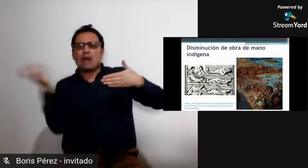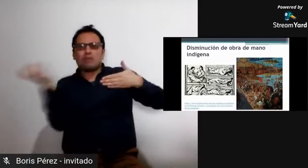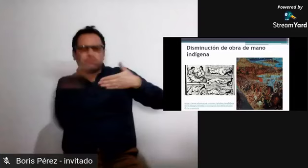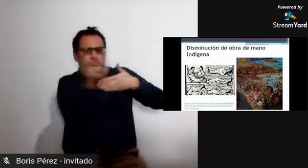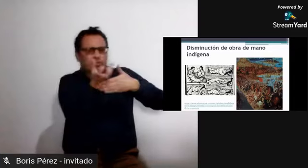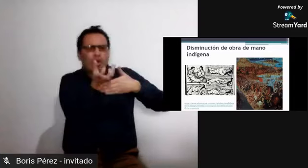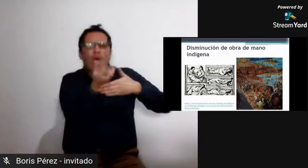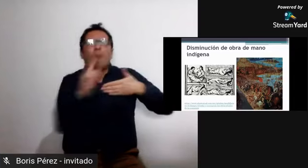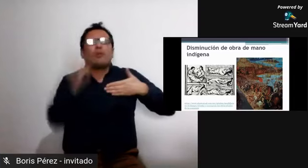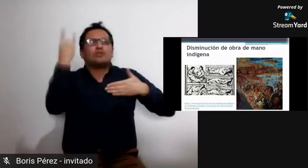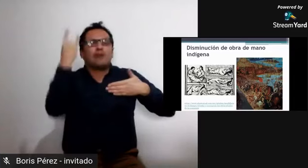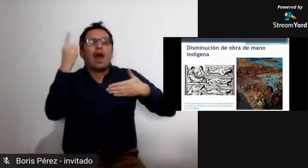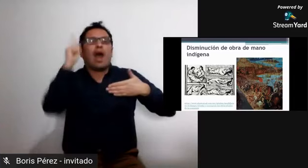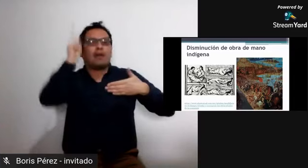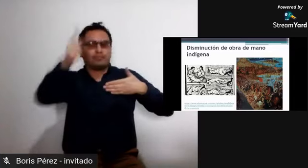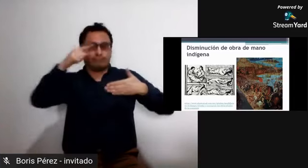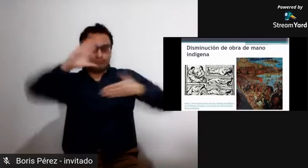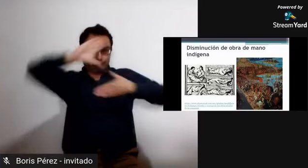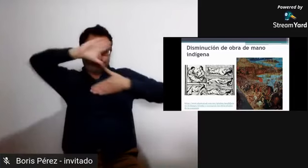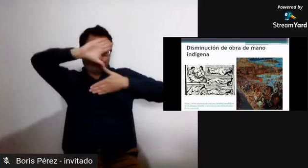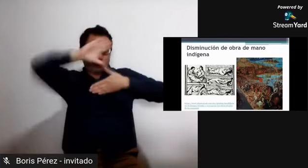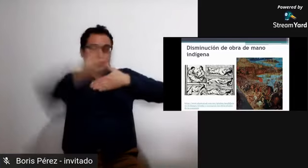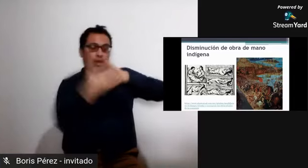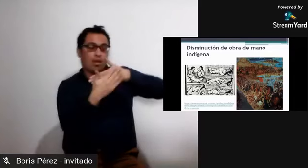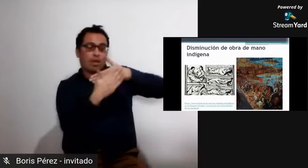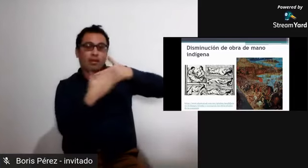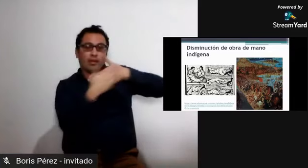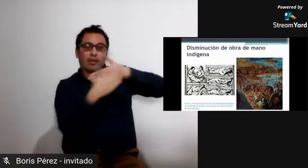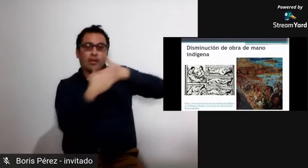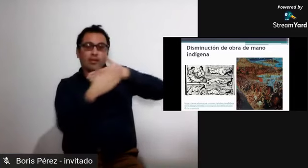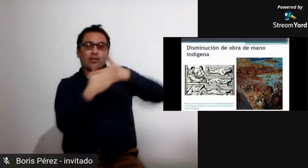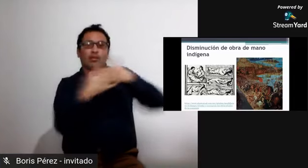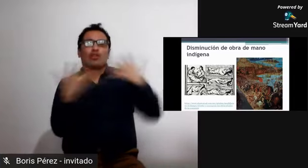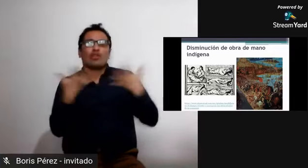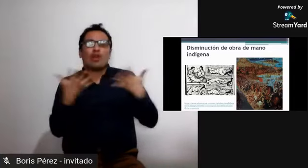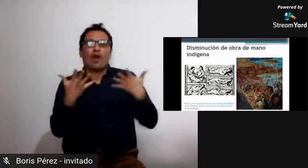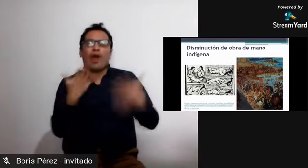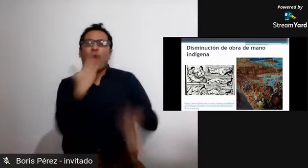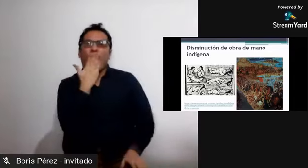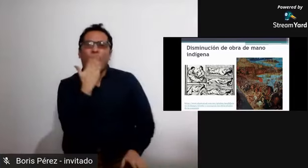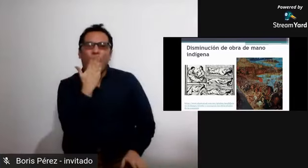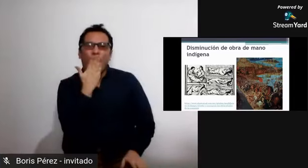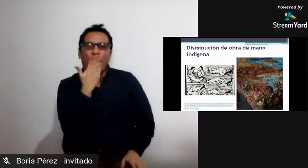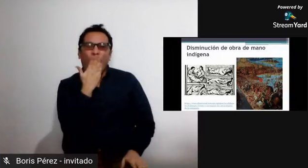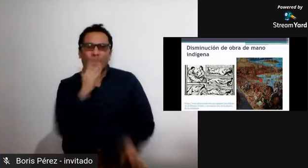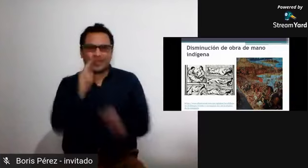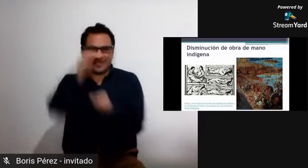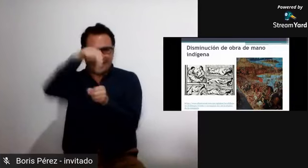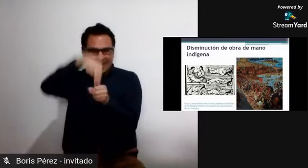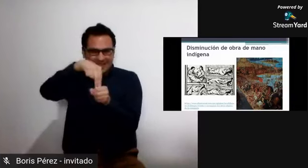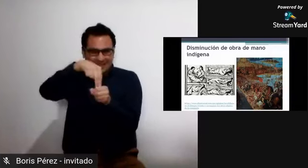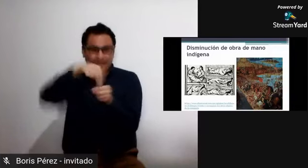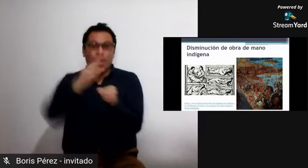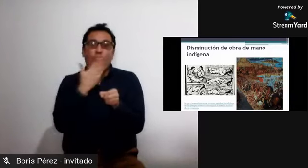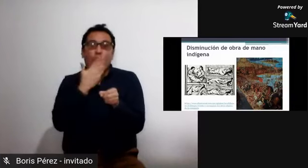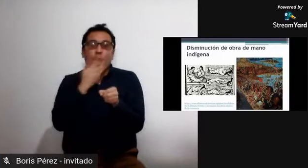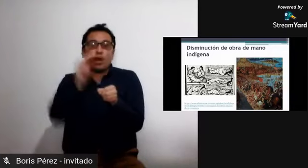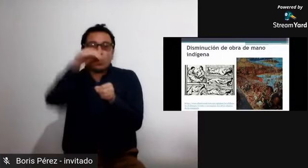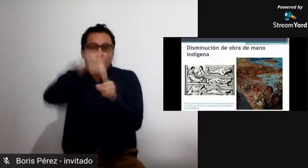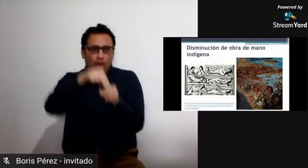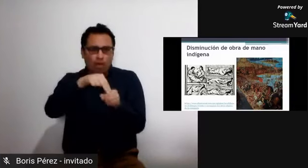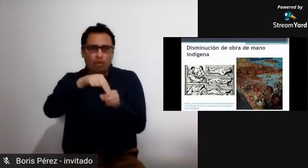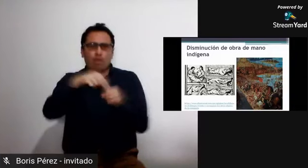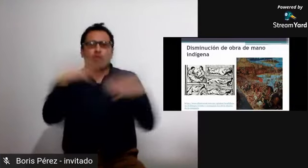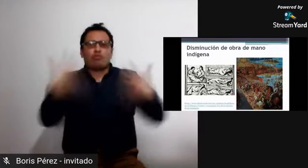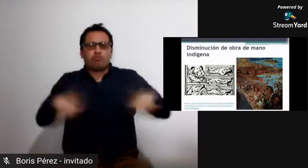como les mencionaba anteriormente al principio de la presentación fueron traídos desde el continente africano